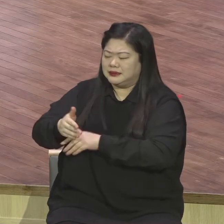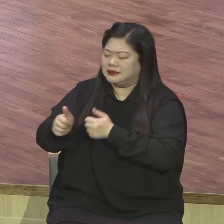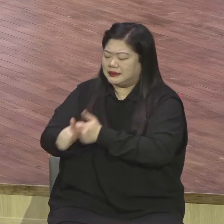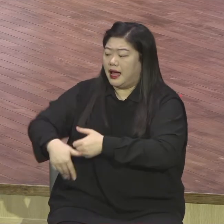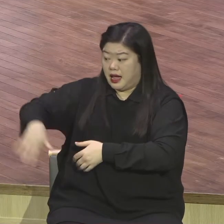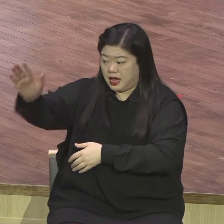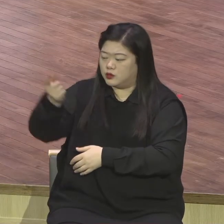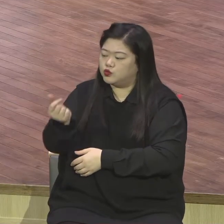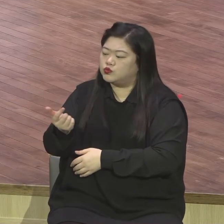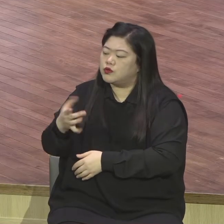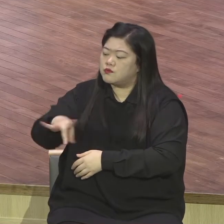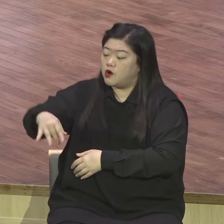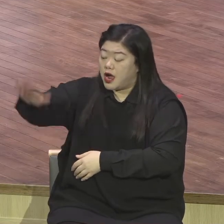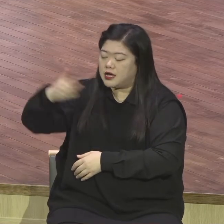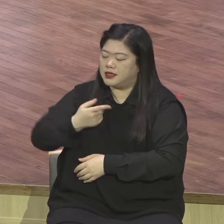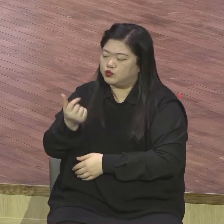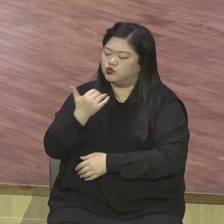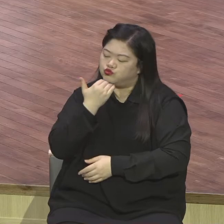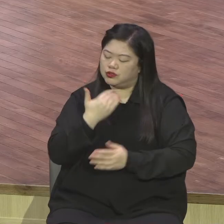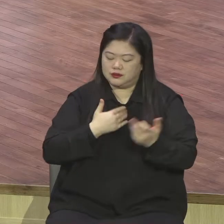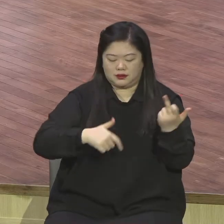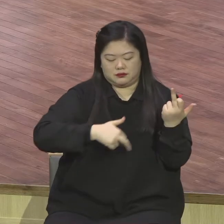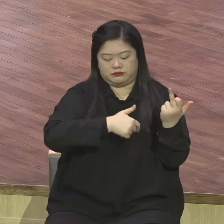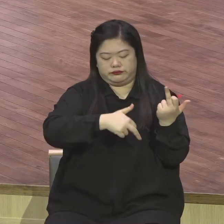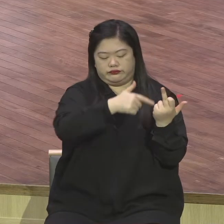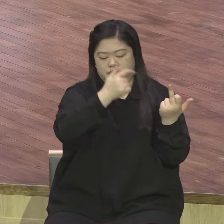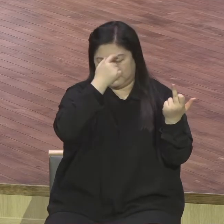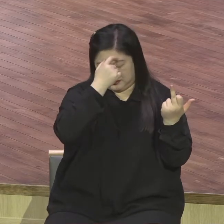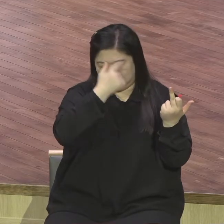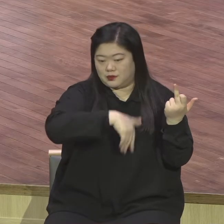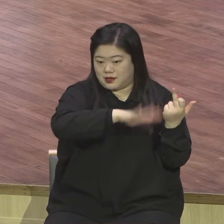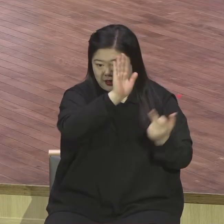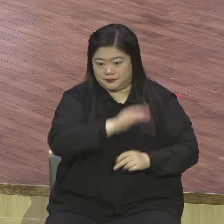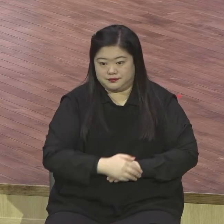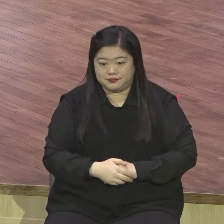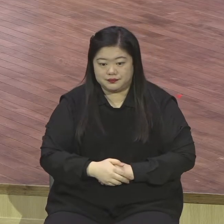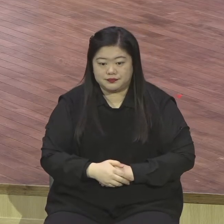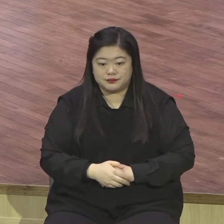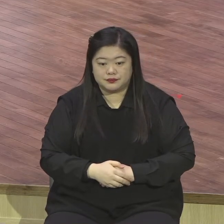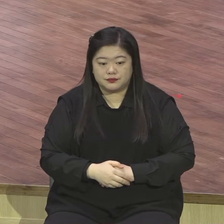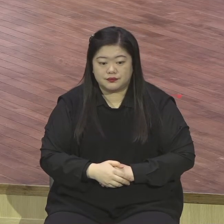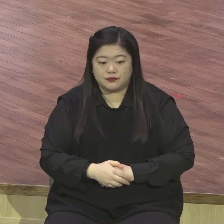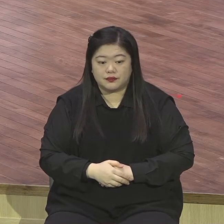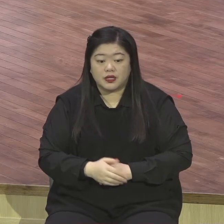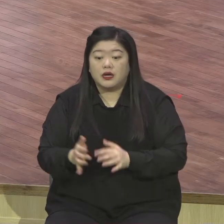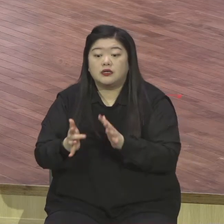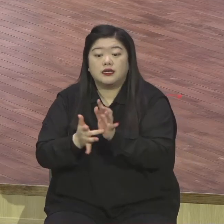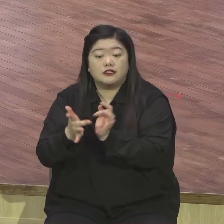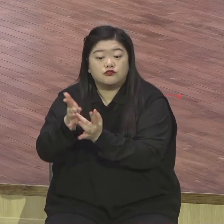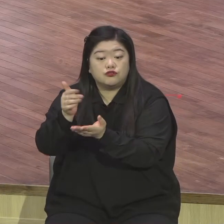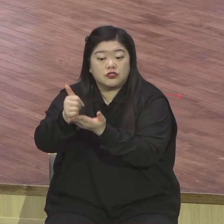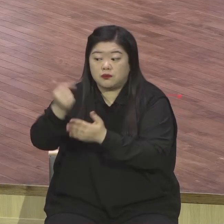예수님께서 이 땅에 오신 목적은 뭐요? 단순히 정치적 메시야 아니에요.